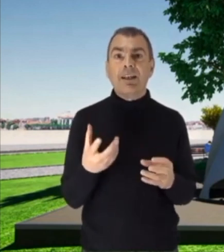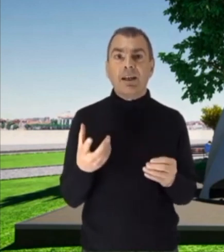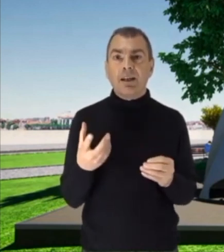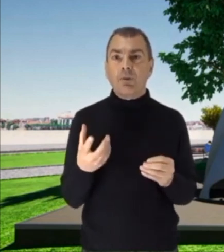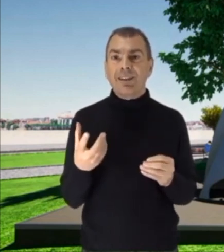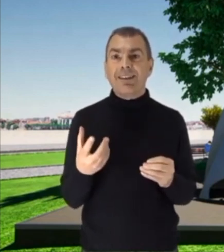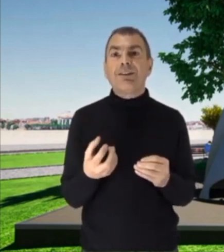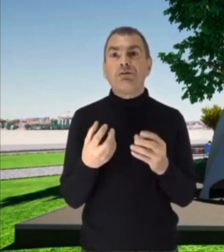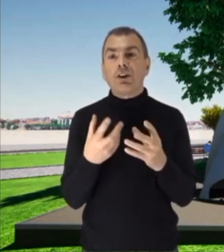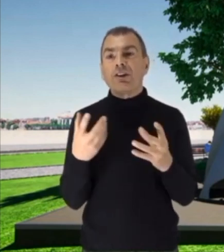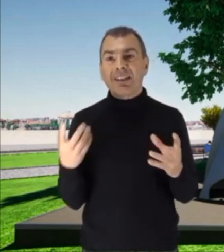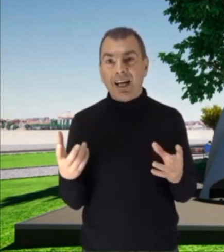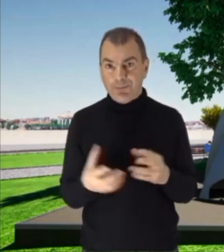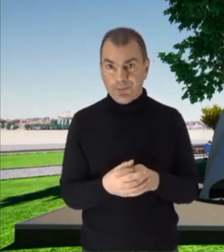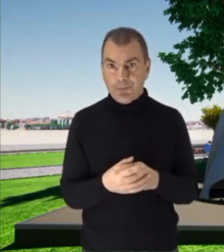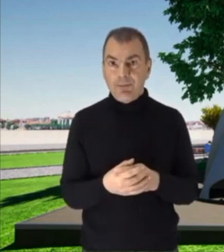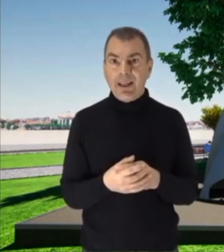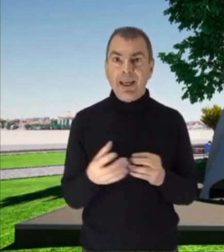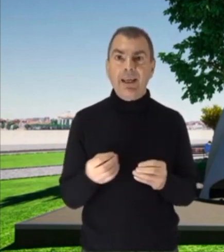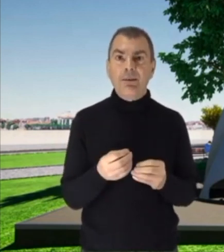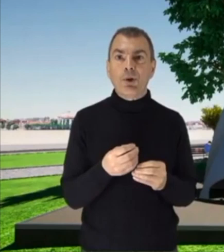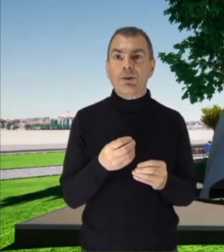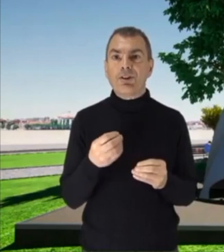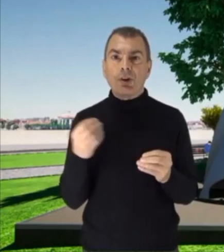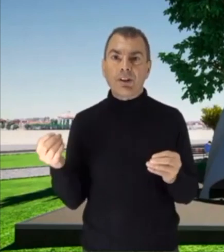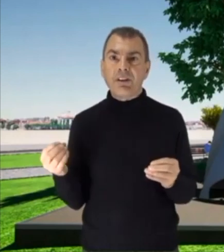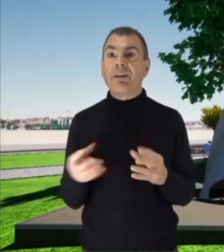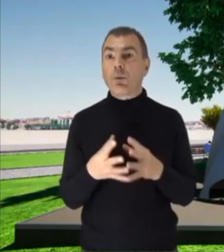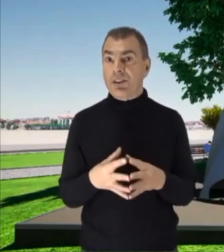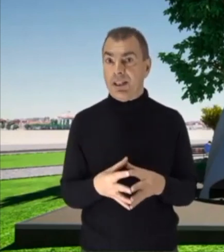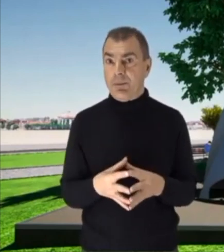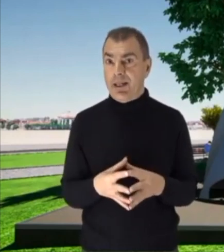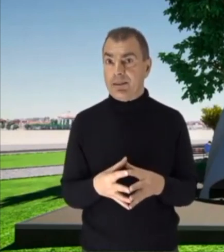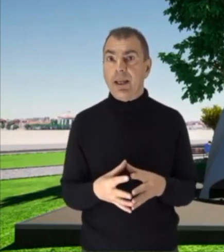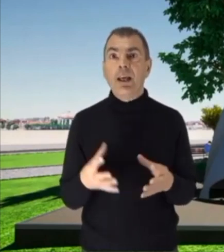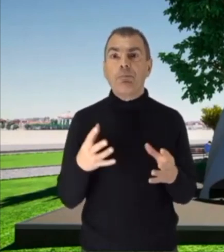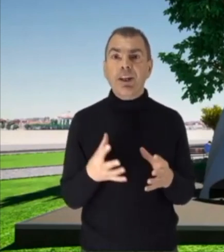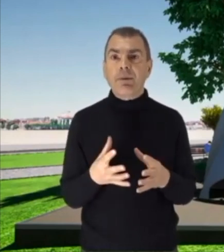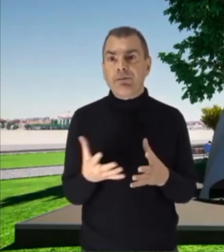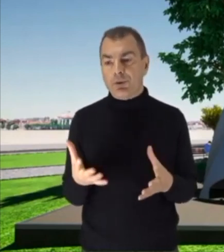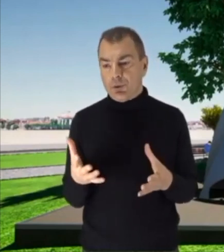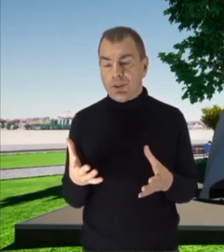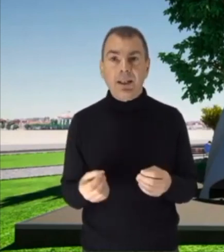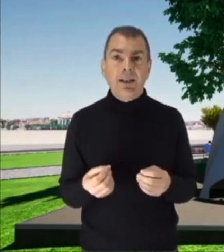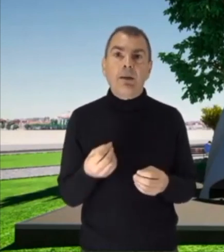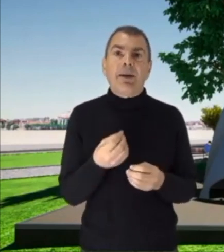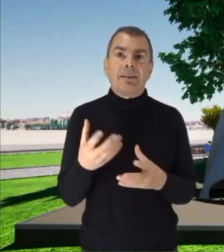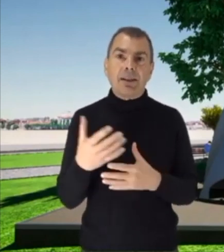difficoltà che il mondo dei sordi vive quotidianamente. Prima, fra tutti, la parte